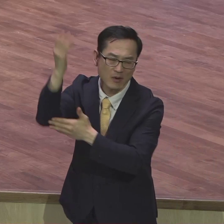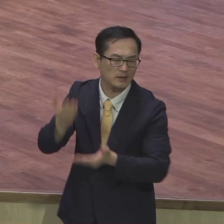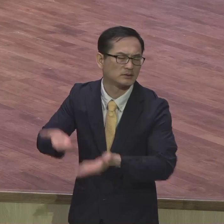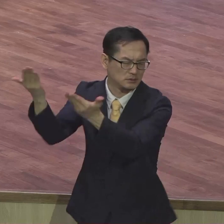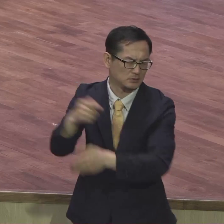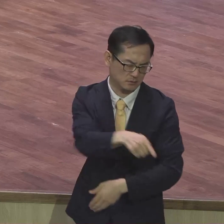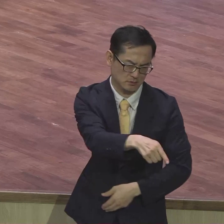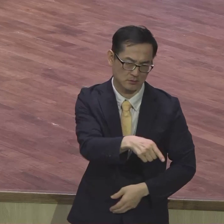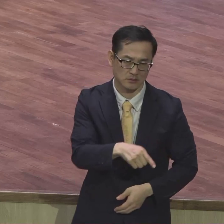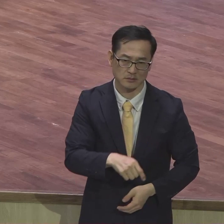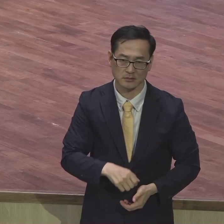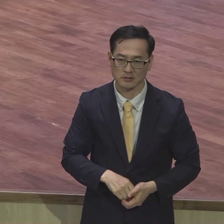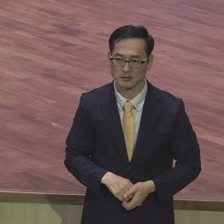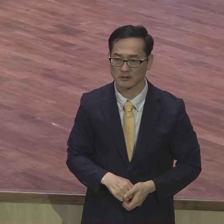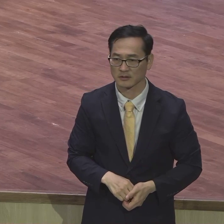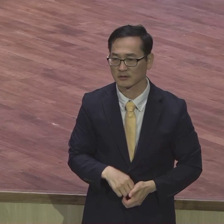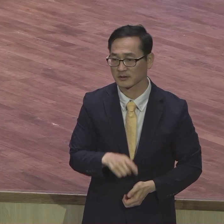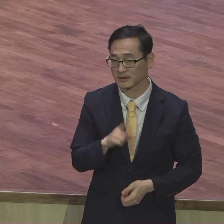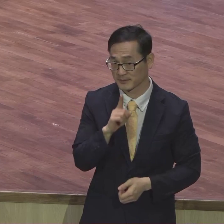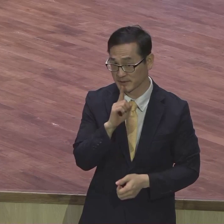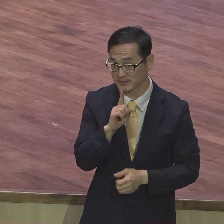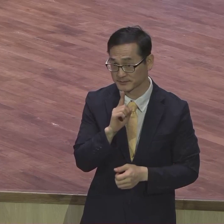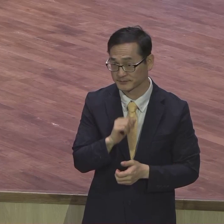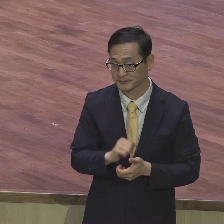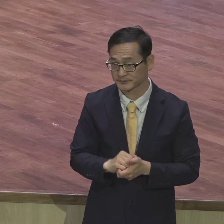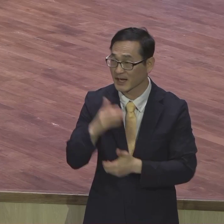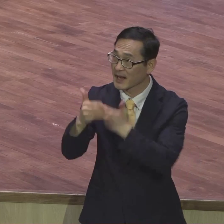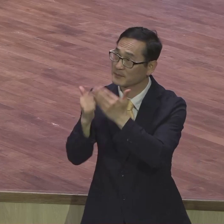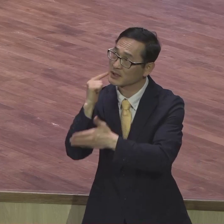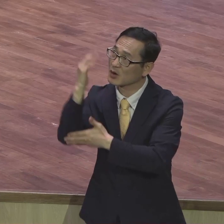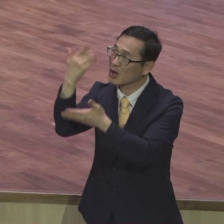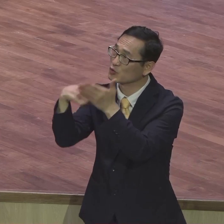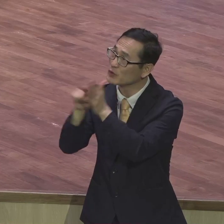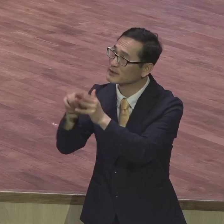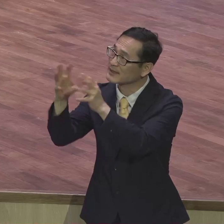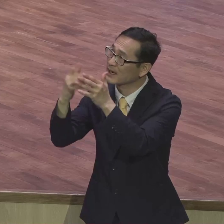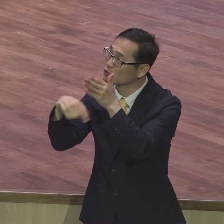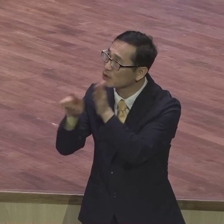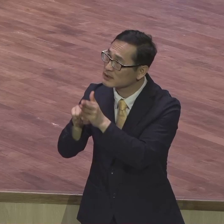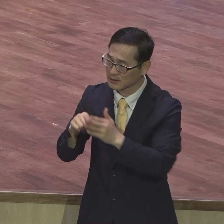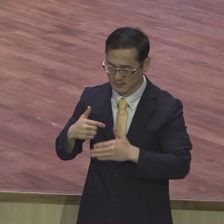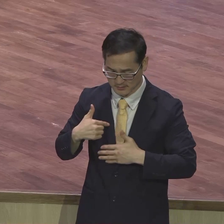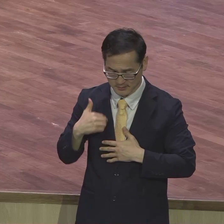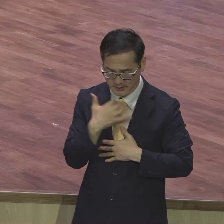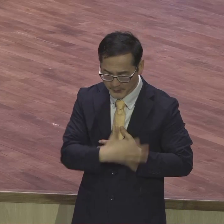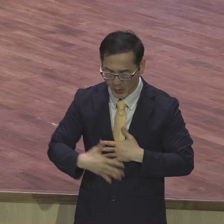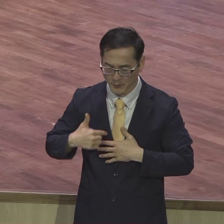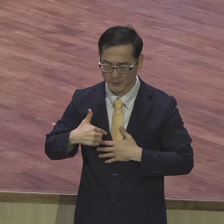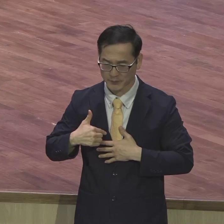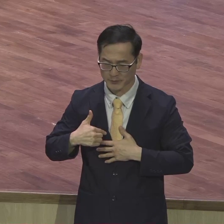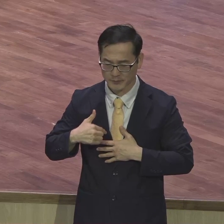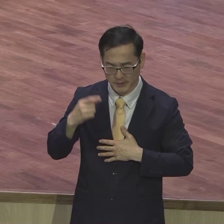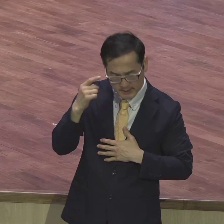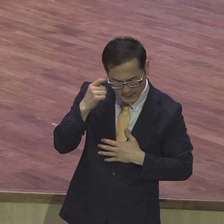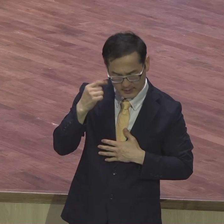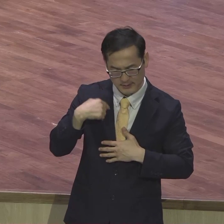골대전서 6장 19절 하나님의 영광을 위해 하나님의 나라를 위해 몸된 교회를 위해 직분을 위해 어떻게 하면 내가 하나님께 드릴까